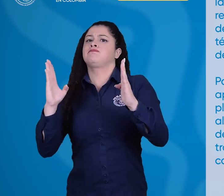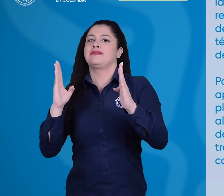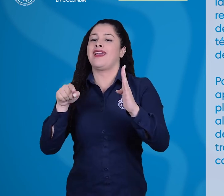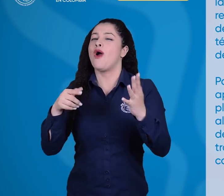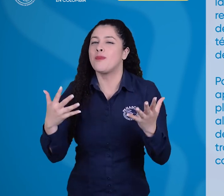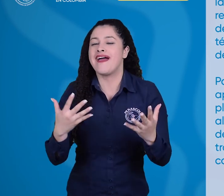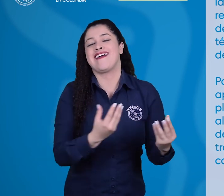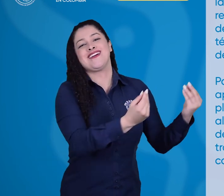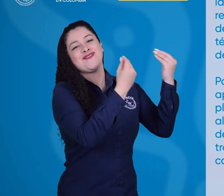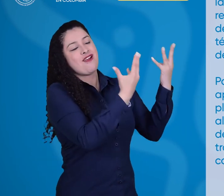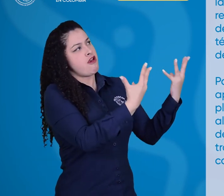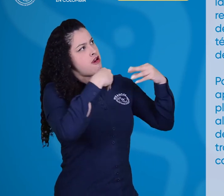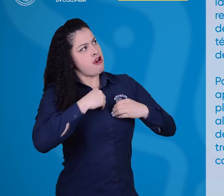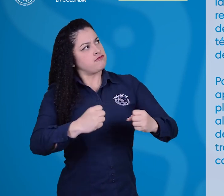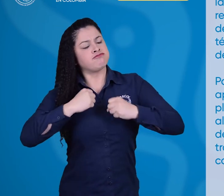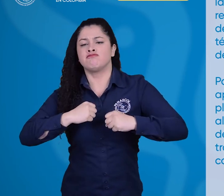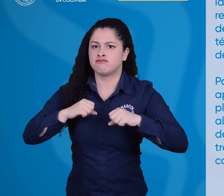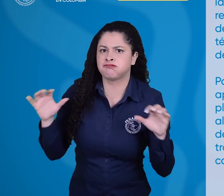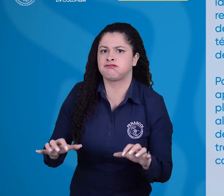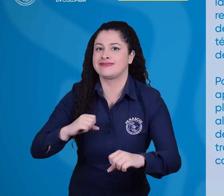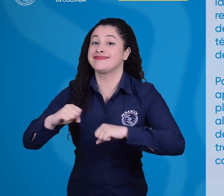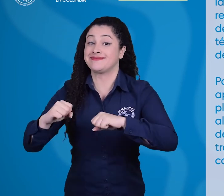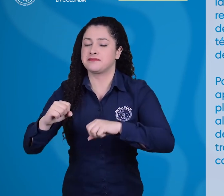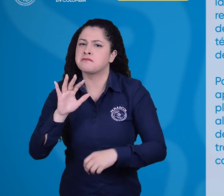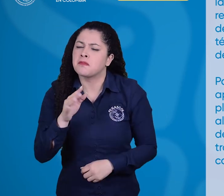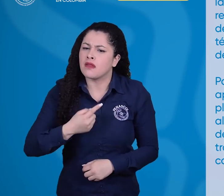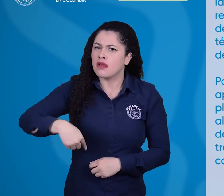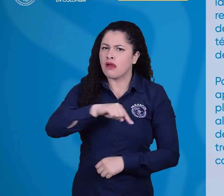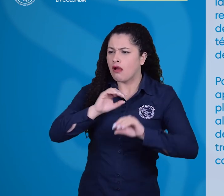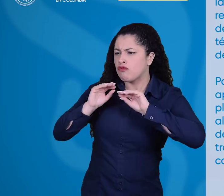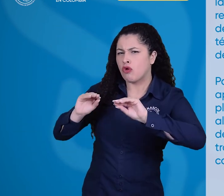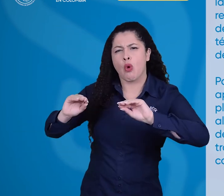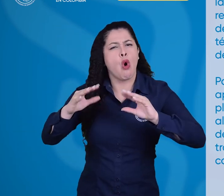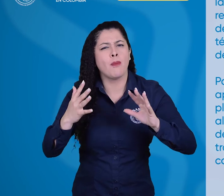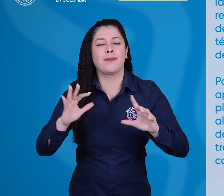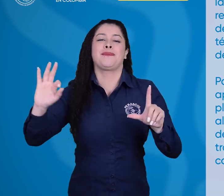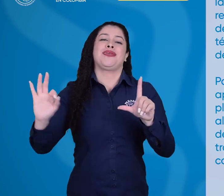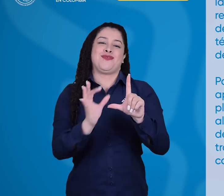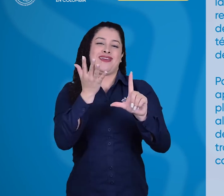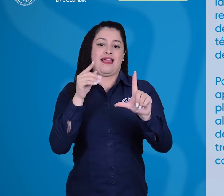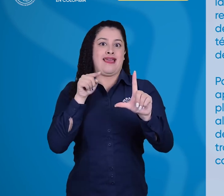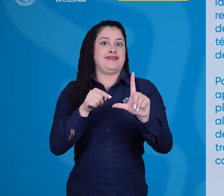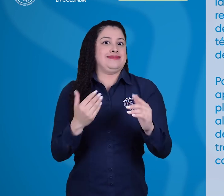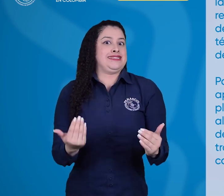plataformas virtuales para alcanzar un mayor número de participantes en la transferencia de conocimientos.